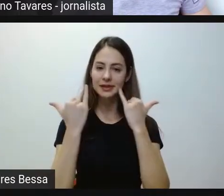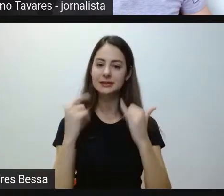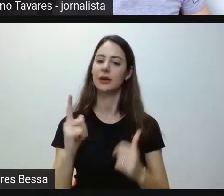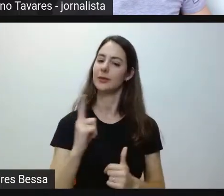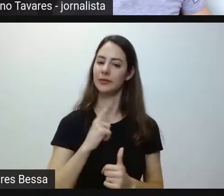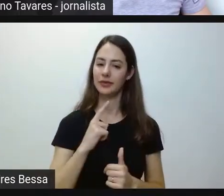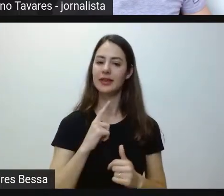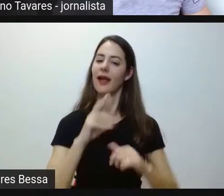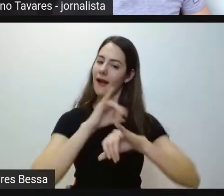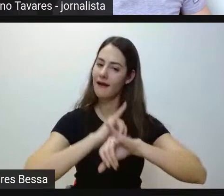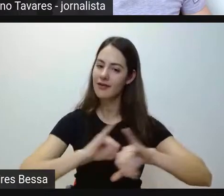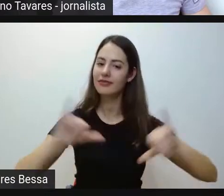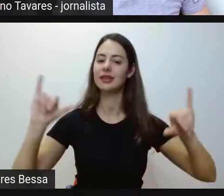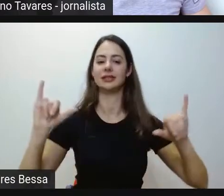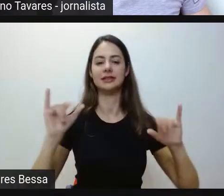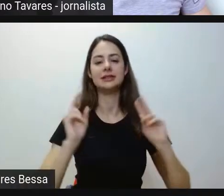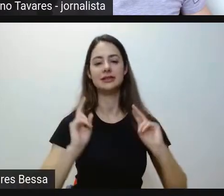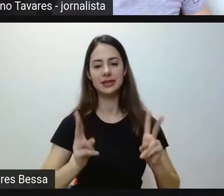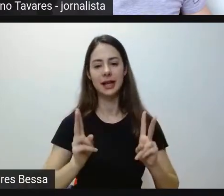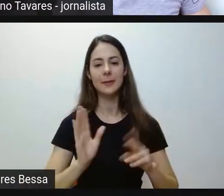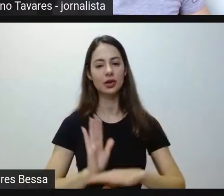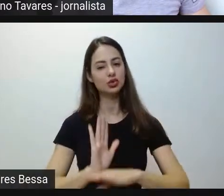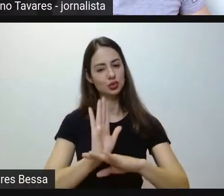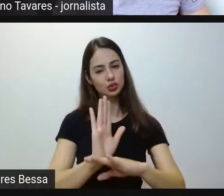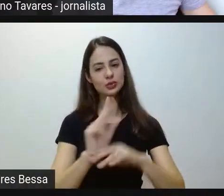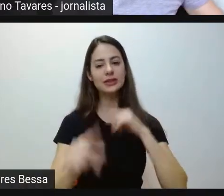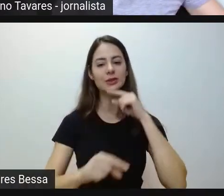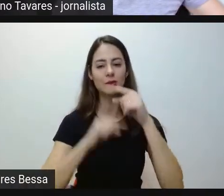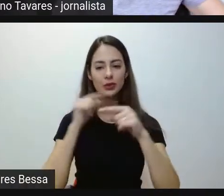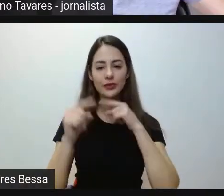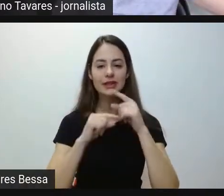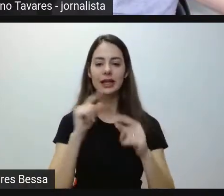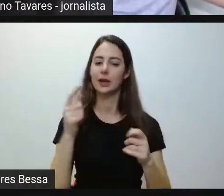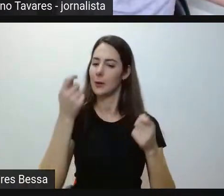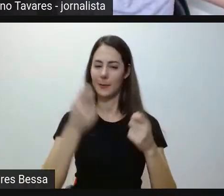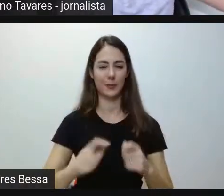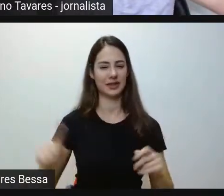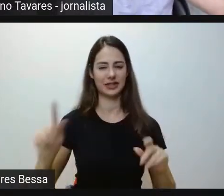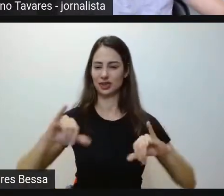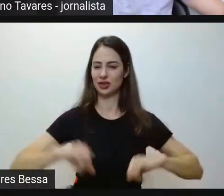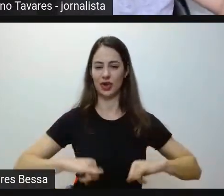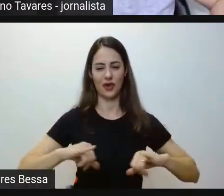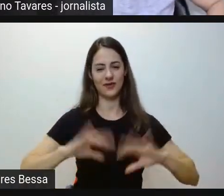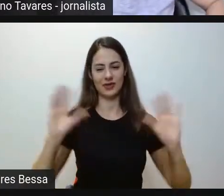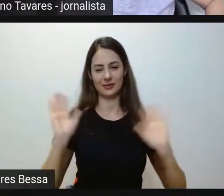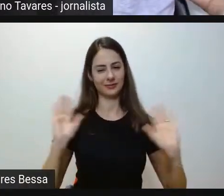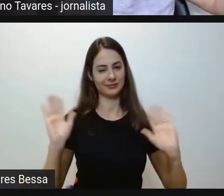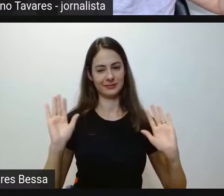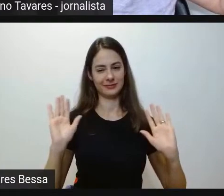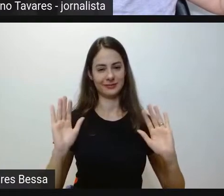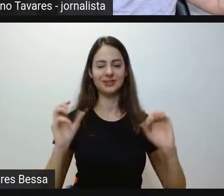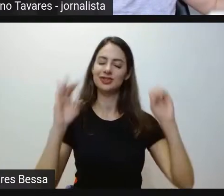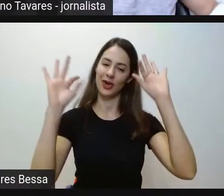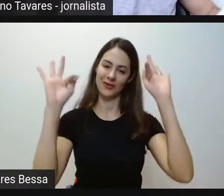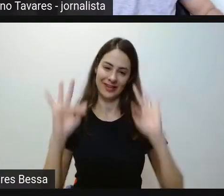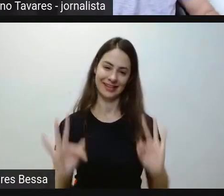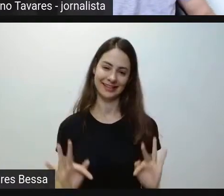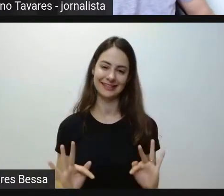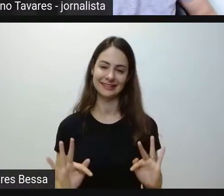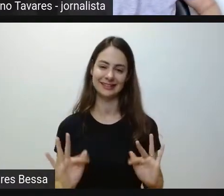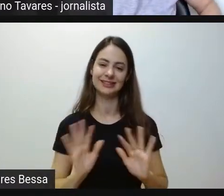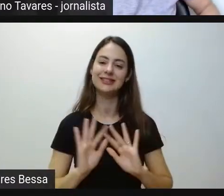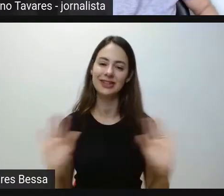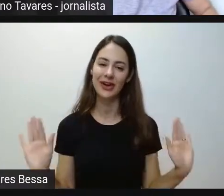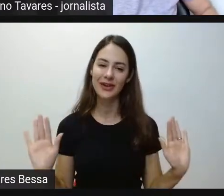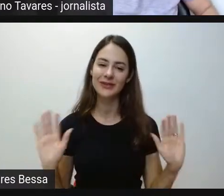informam, né? vão ajudar com essas dúvidas, não precisa sofrer, ok? É só felicidade. É isso aí,